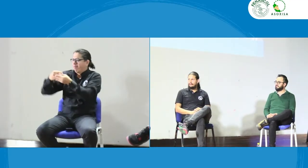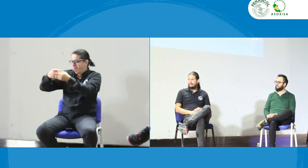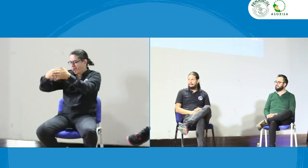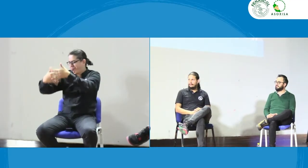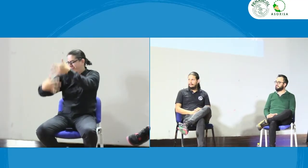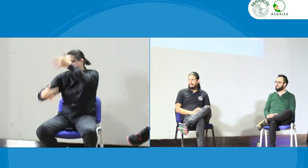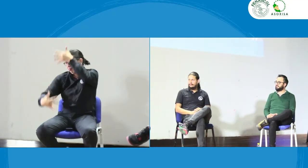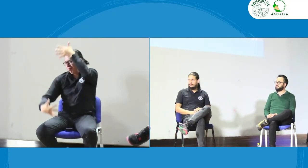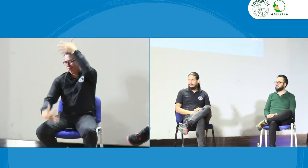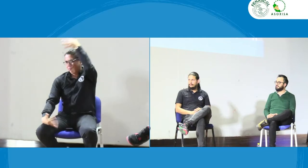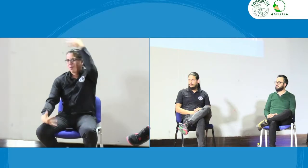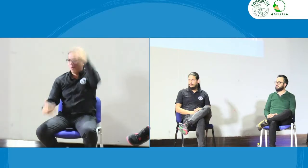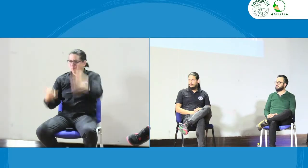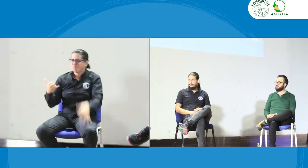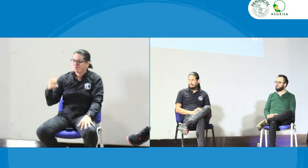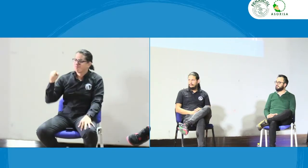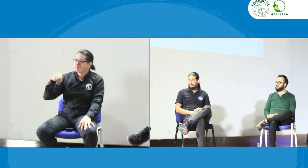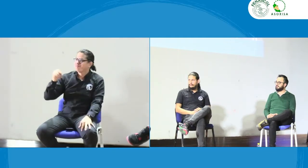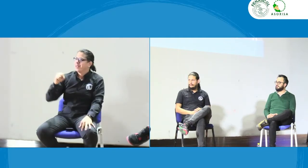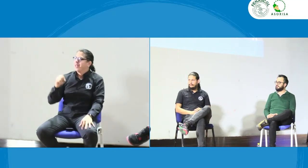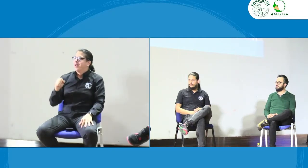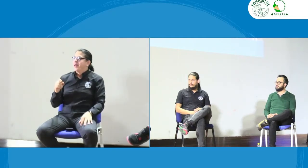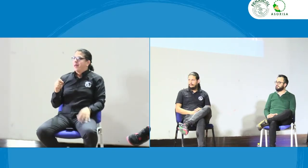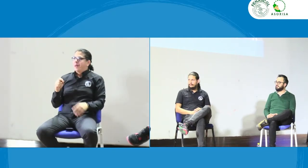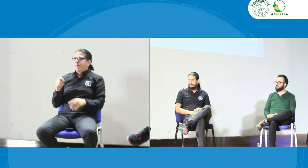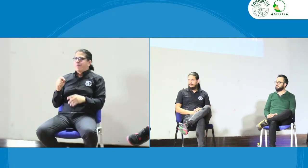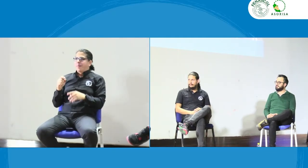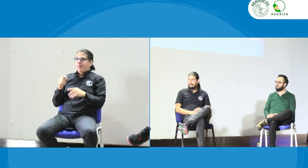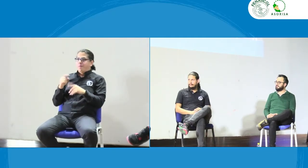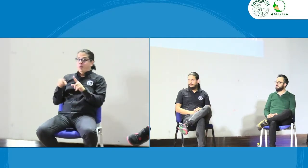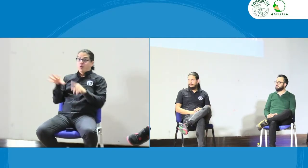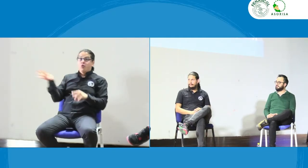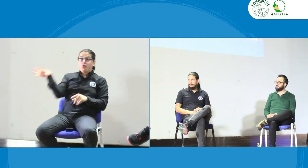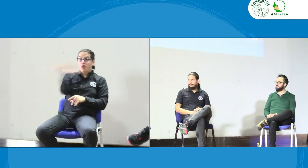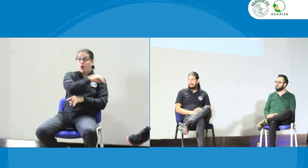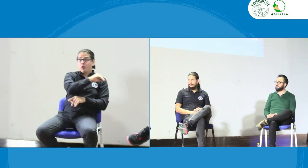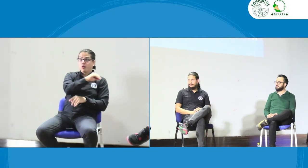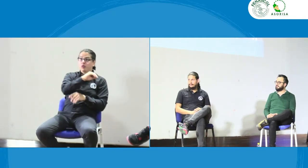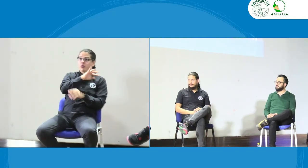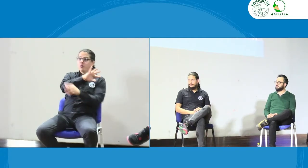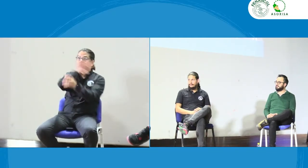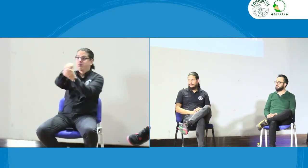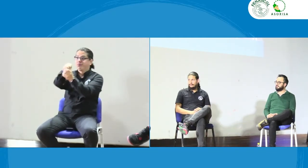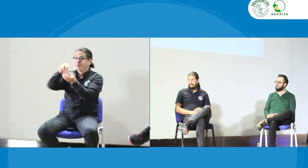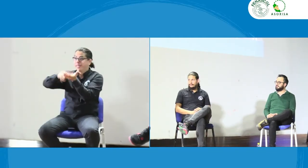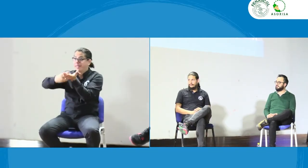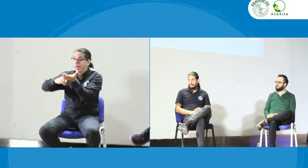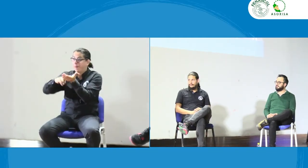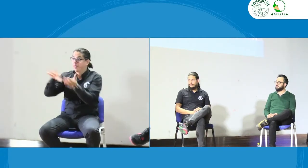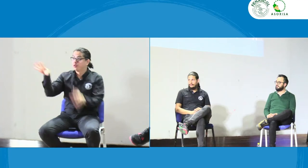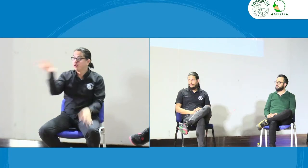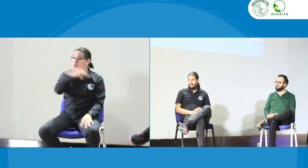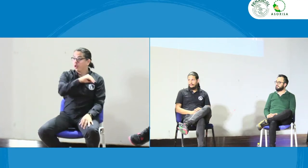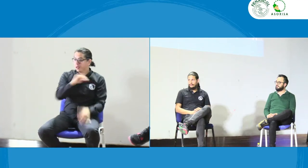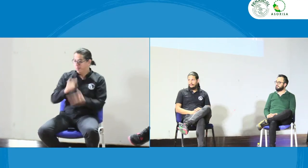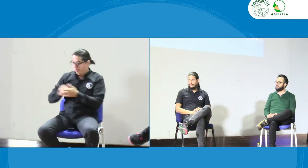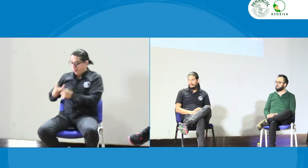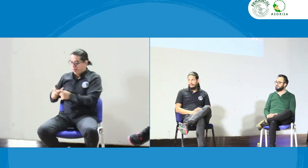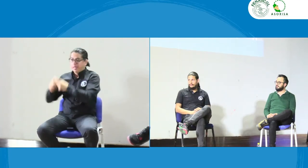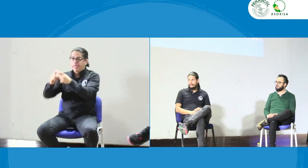muchísimas personas y pues la base de datos es muy larga pero todas las personas que han